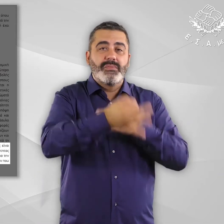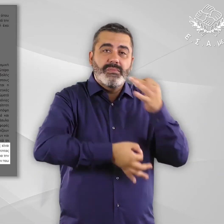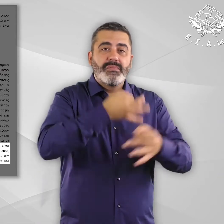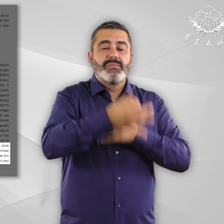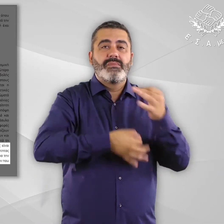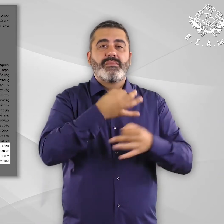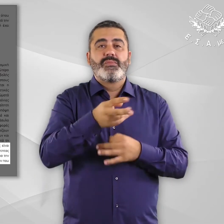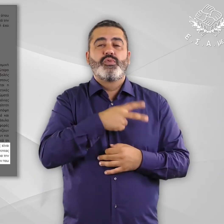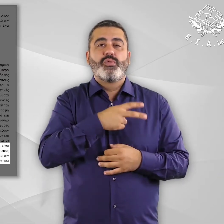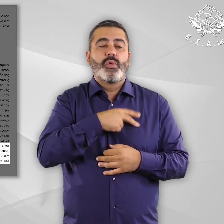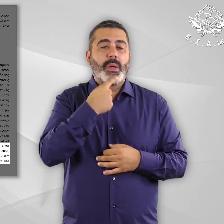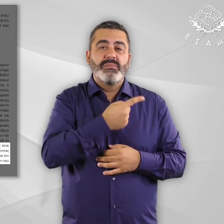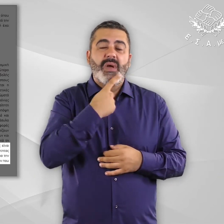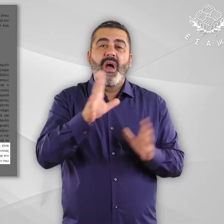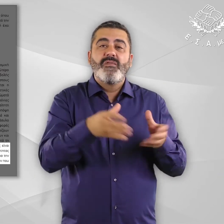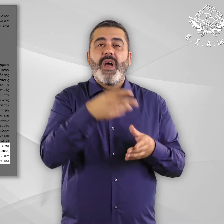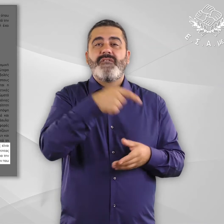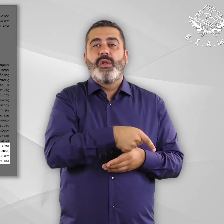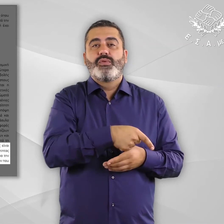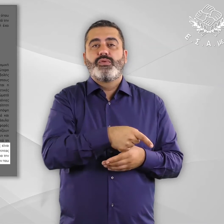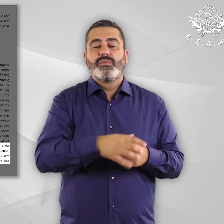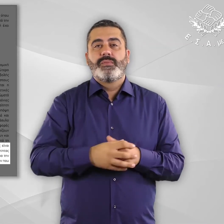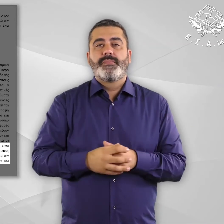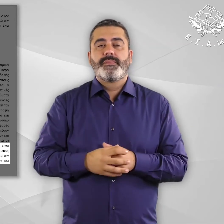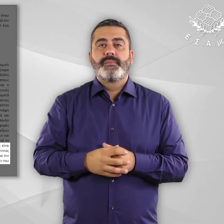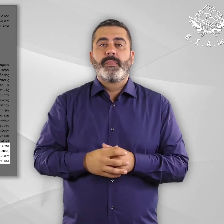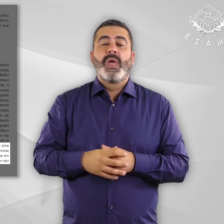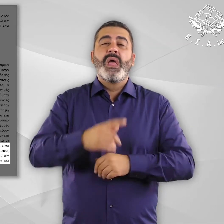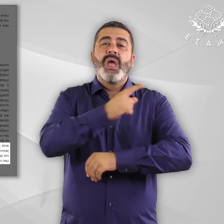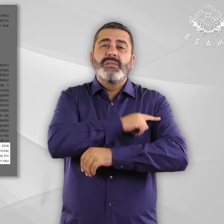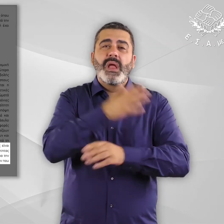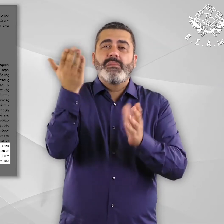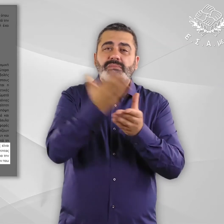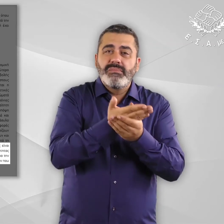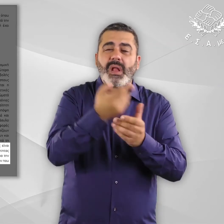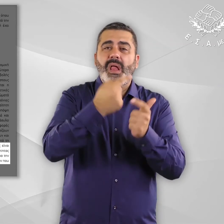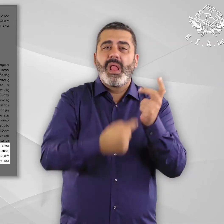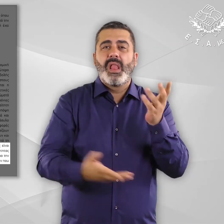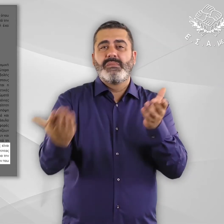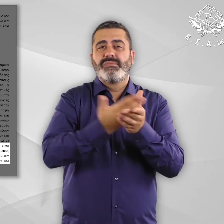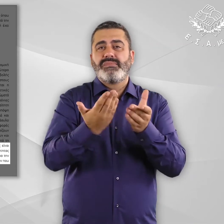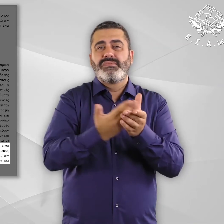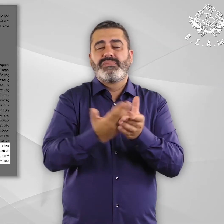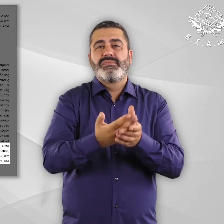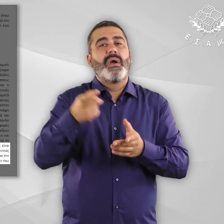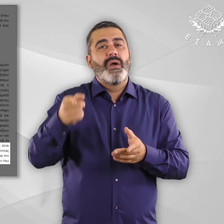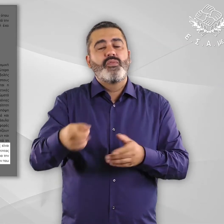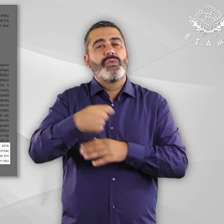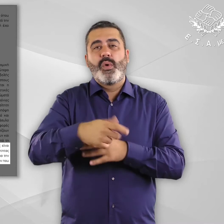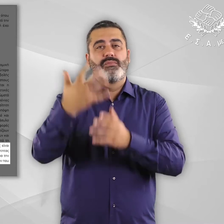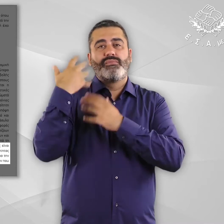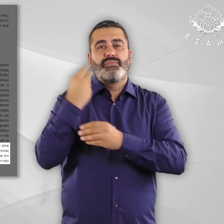υποστήριξη του αιτήματος ευαλωτότητας παρένθεση κατάθεση αίτησης, ιατρικών εγγράφων κλπ. Κλείνει η